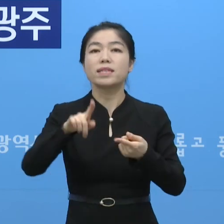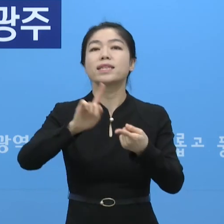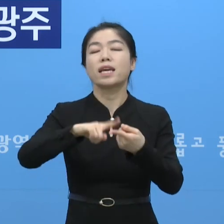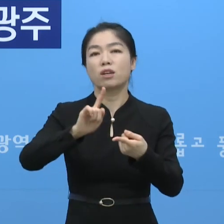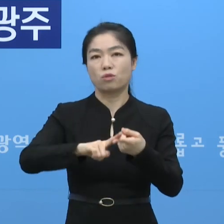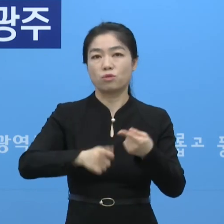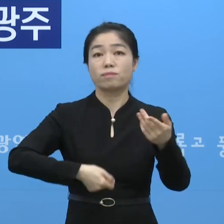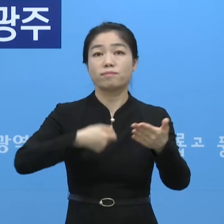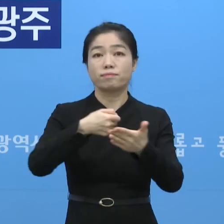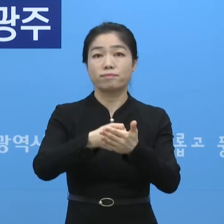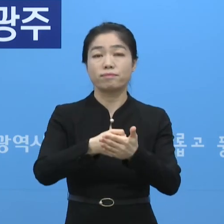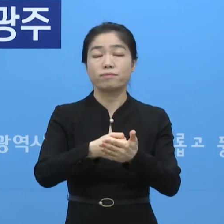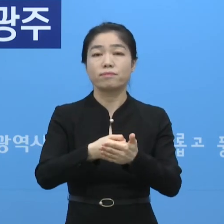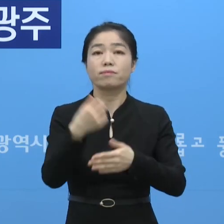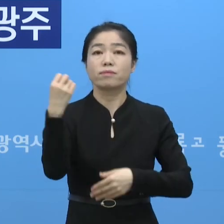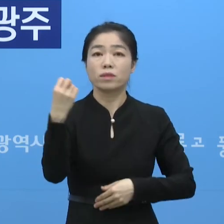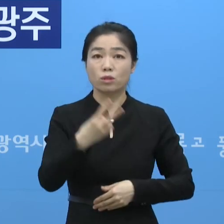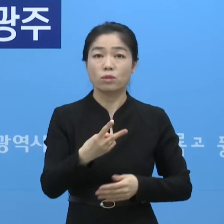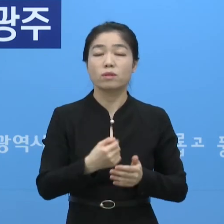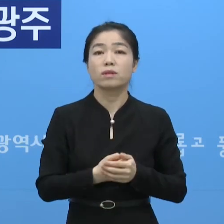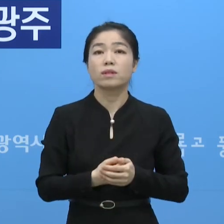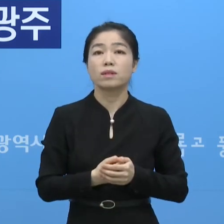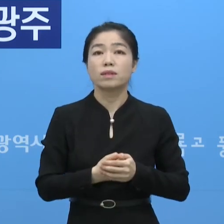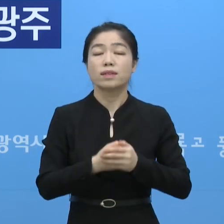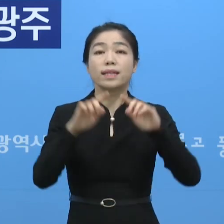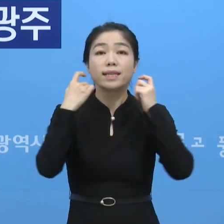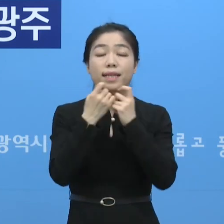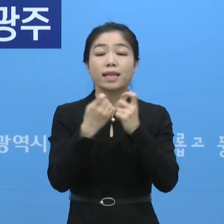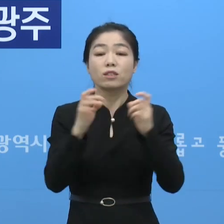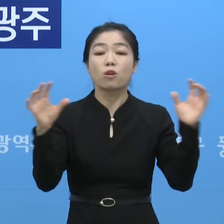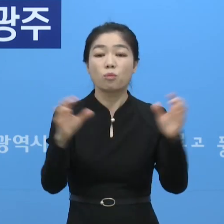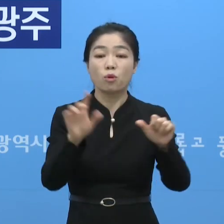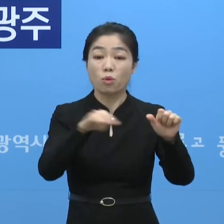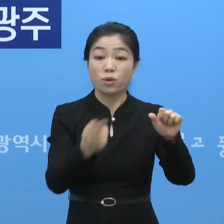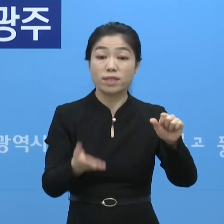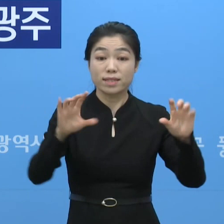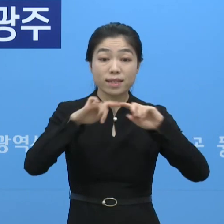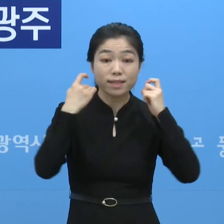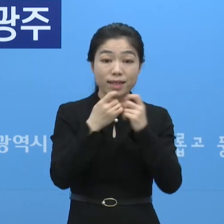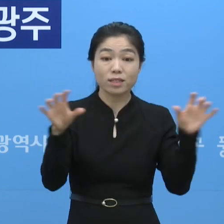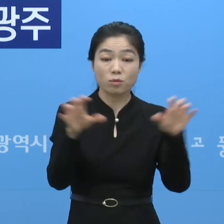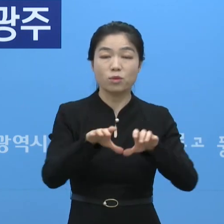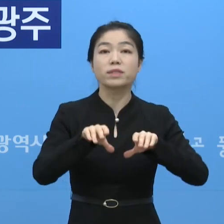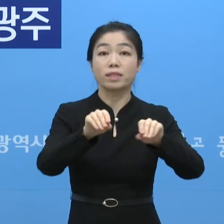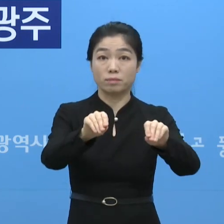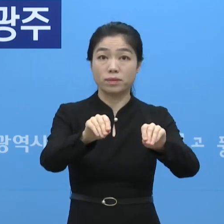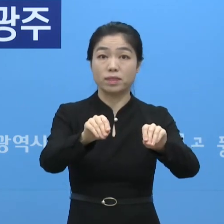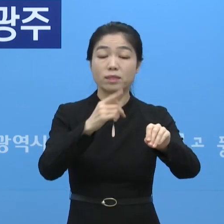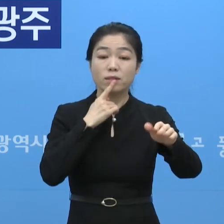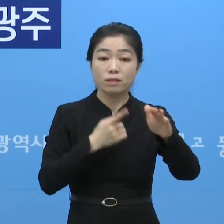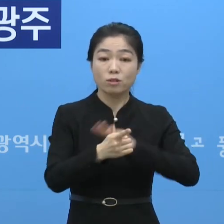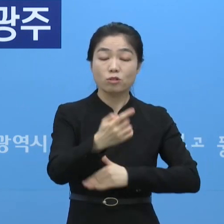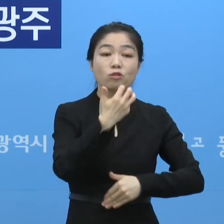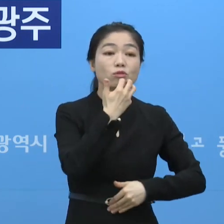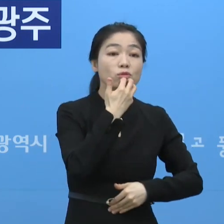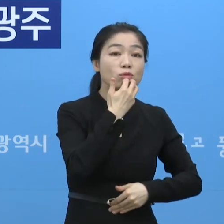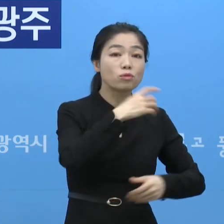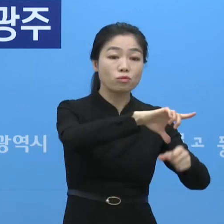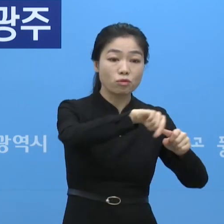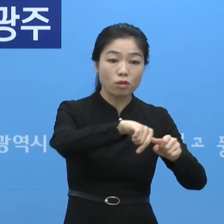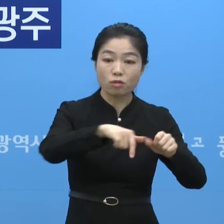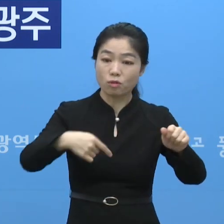단계를 유지하게 되겠습니다. 아울러 5인 이상의 사적 모임 금지 조치는 수도권과